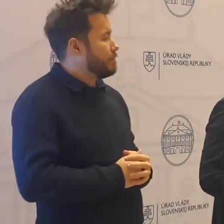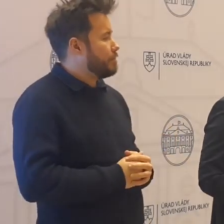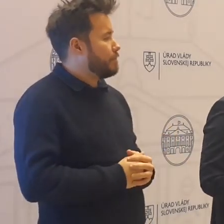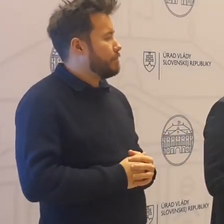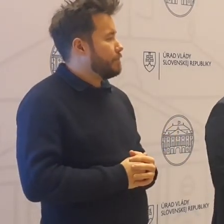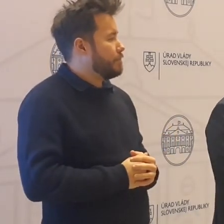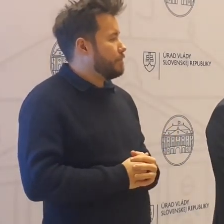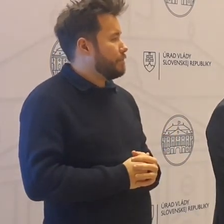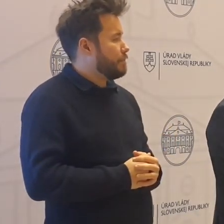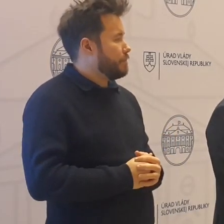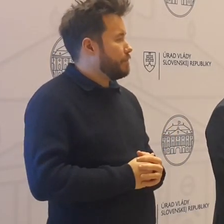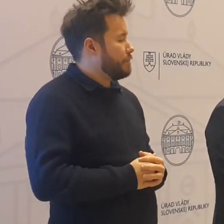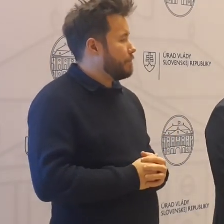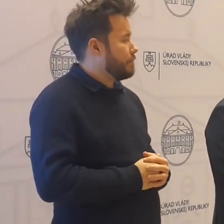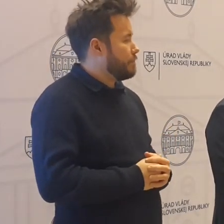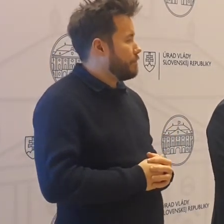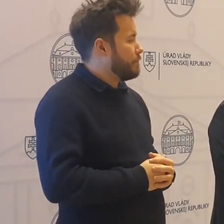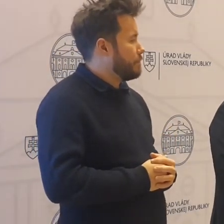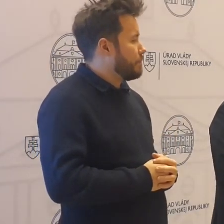Ďakujem.